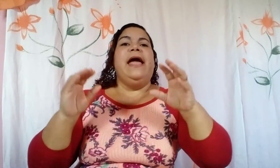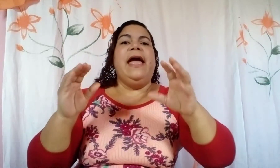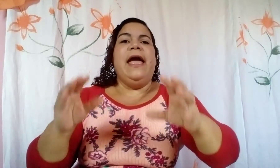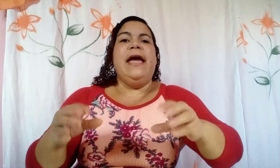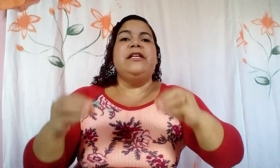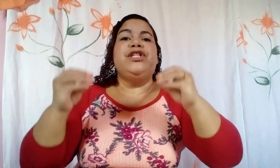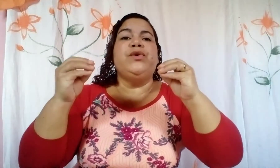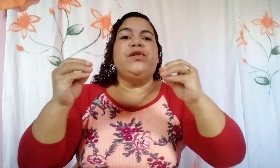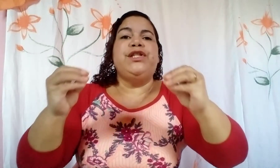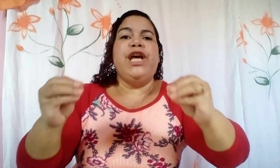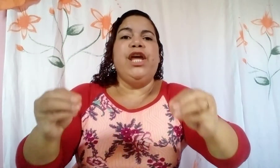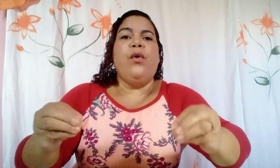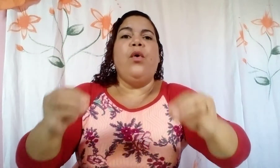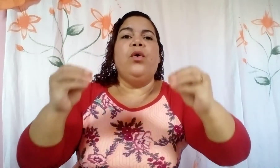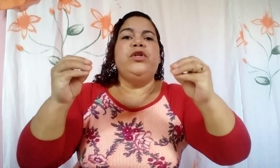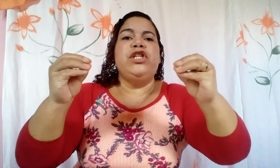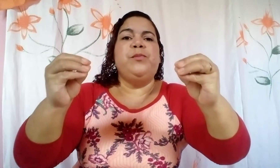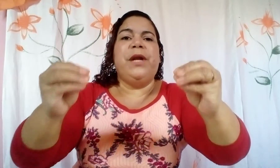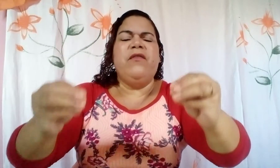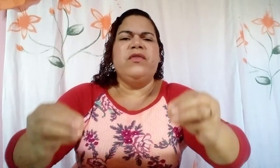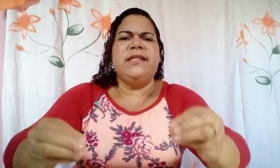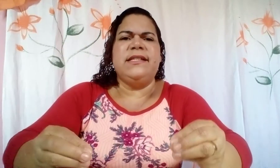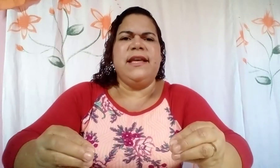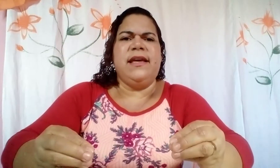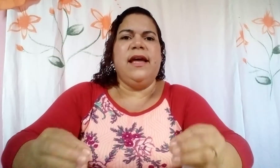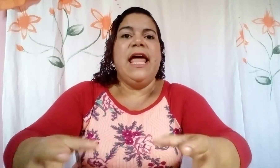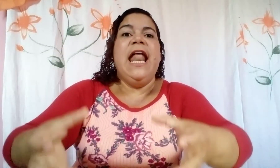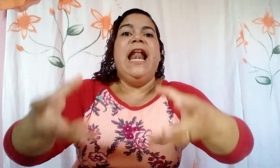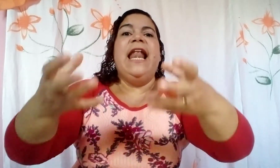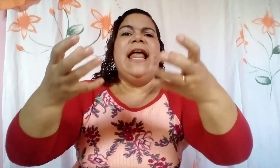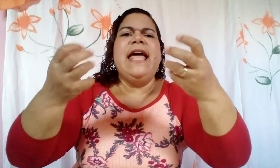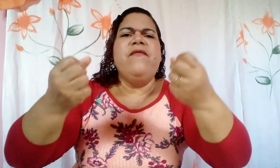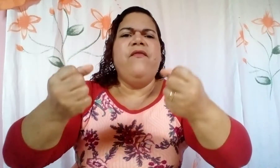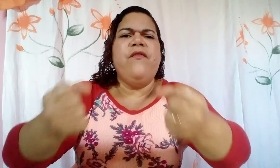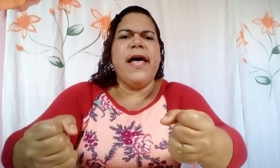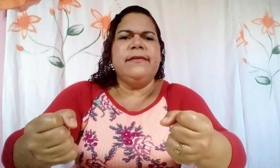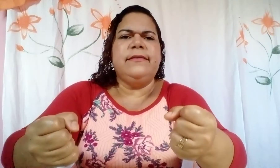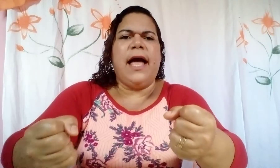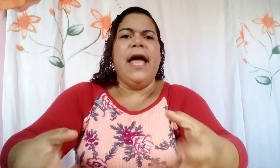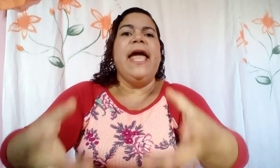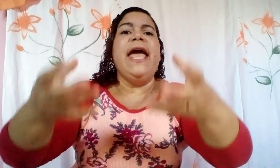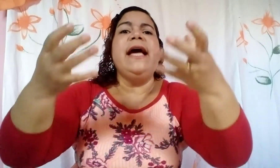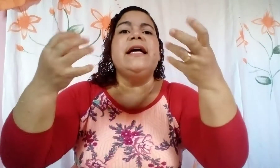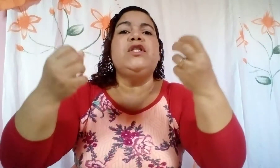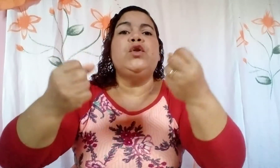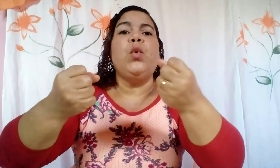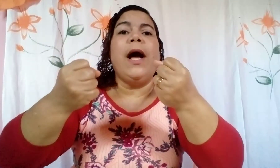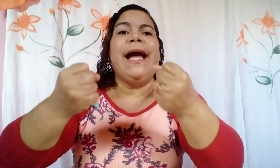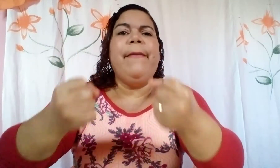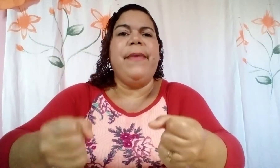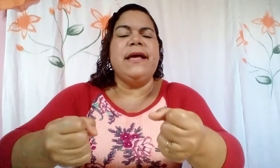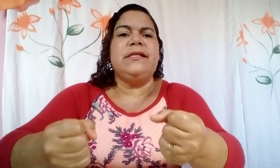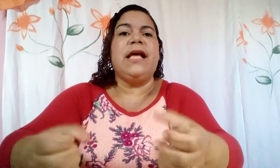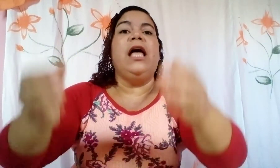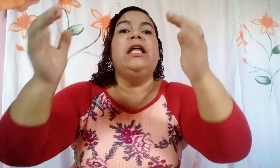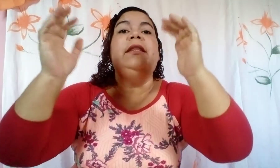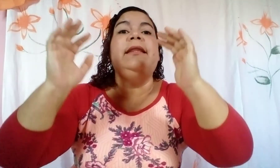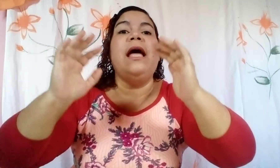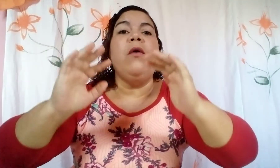Eis que o Senhor diz pra você, levanta, erga sua cabeça, não